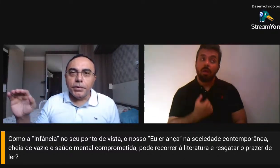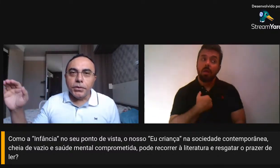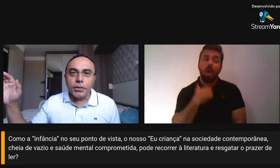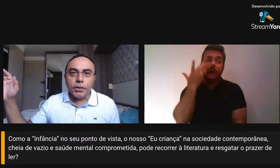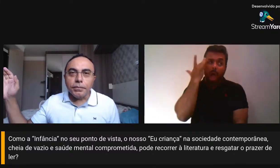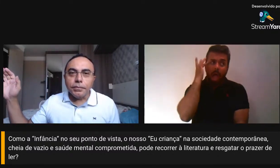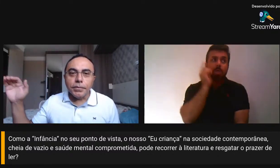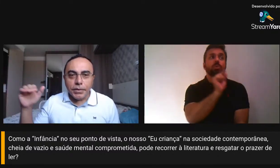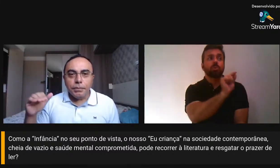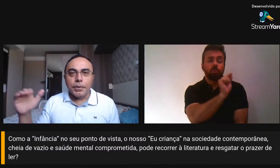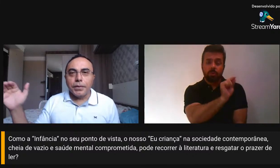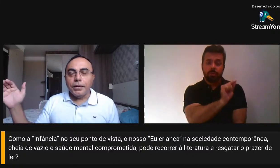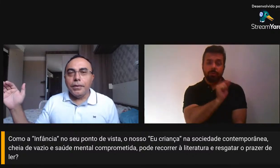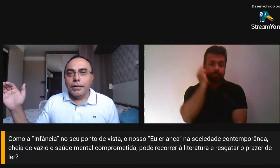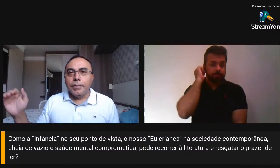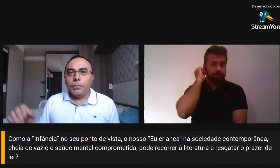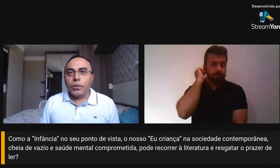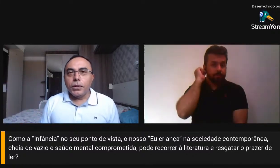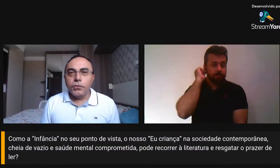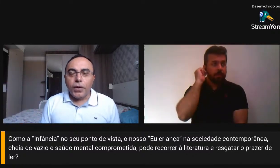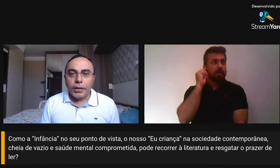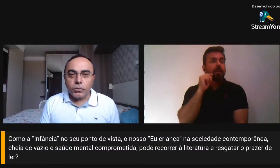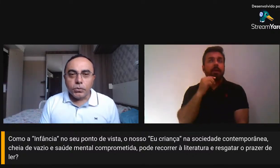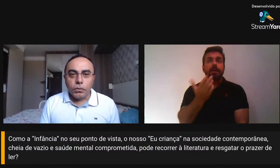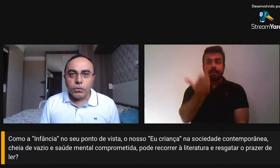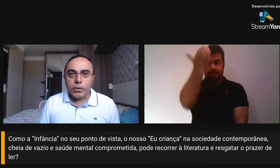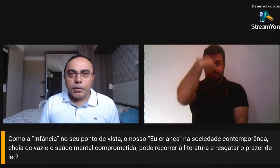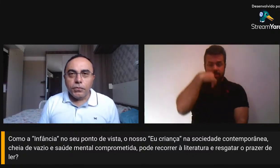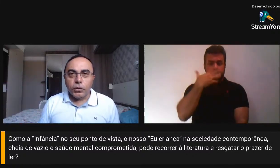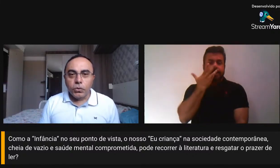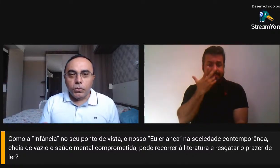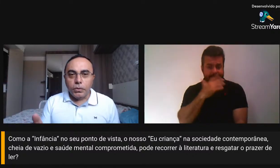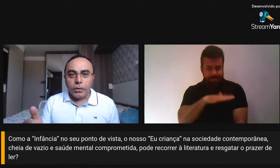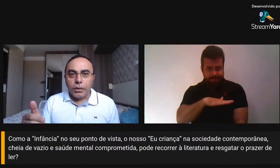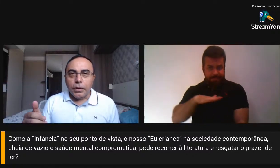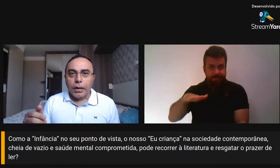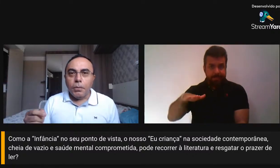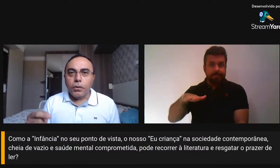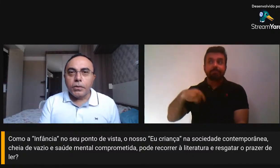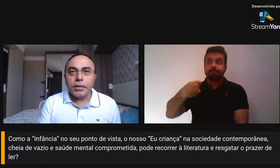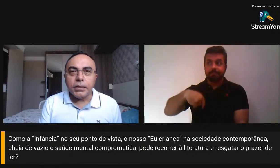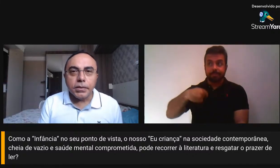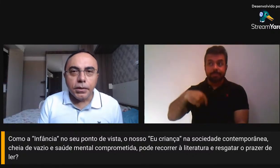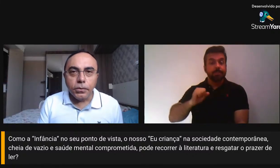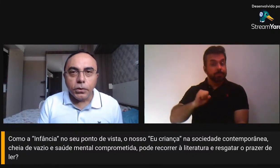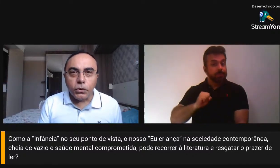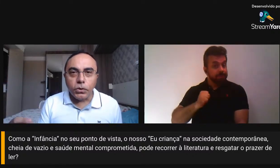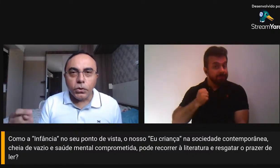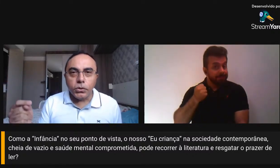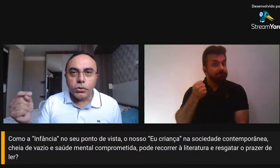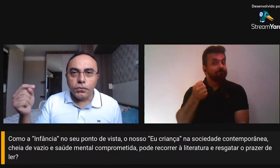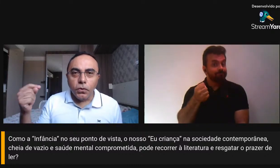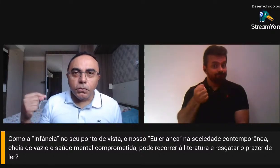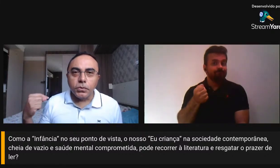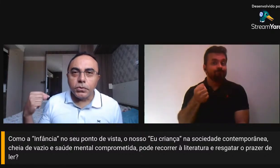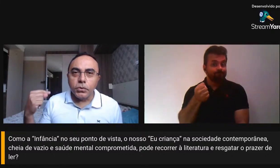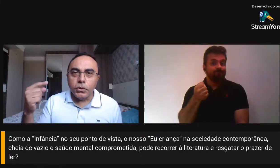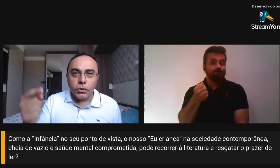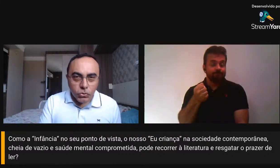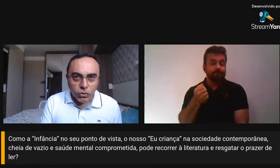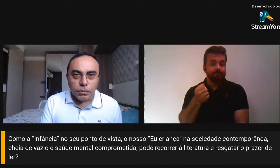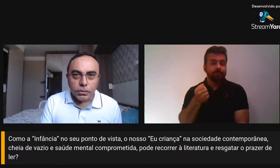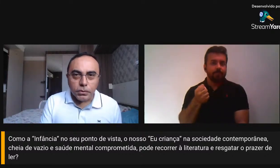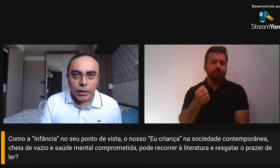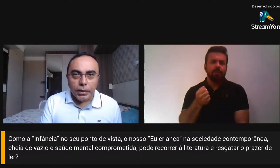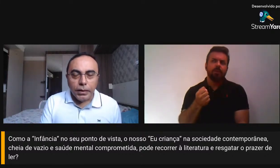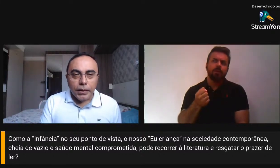ser mantida sempre, porque, de fato, como você bem falou, há uma conexão entre o que nós fomos e